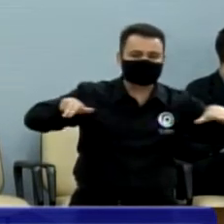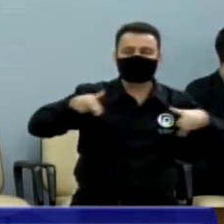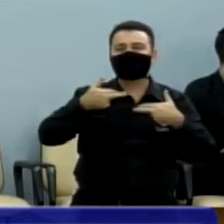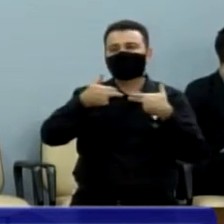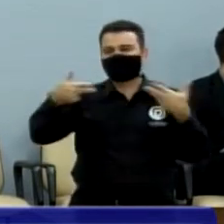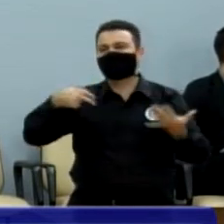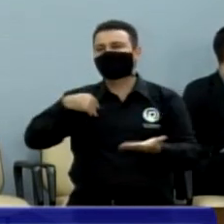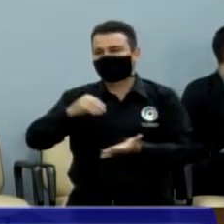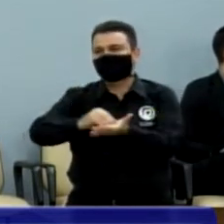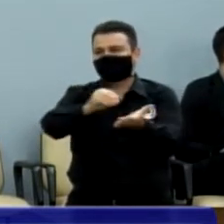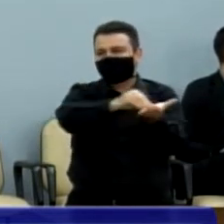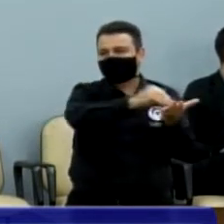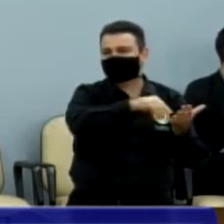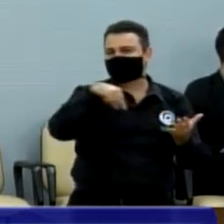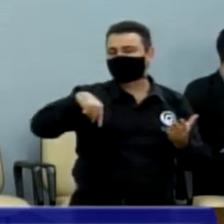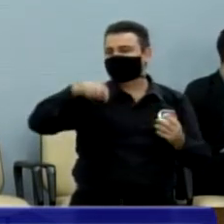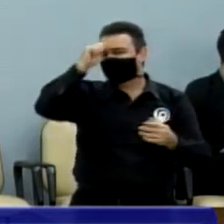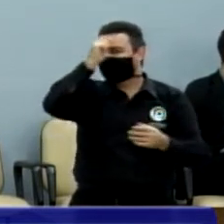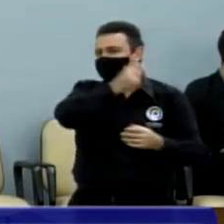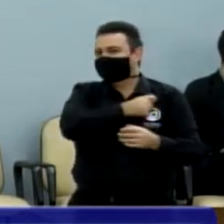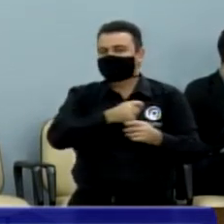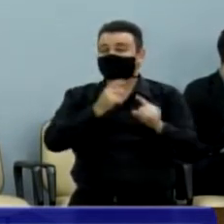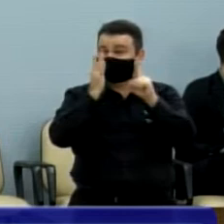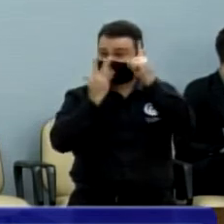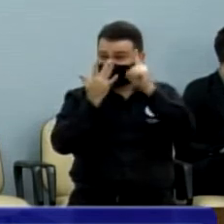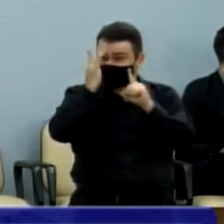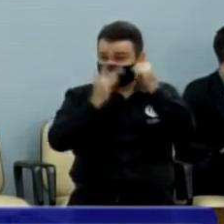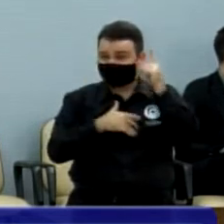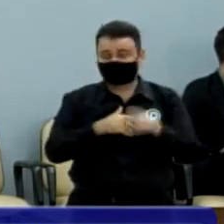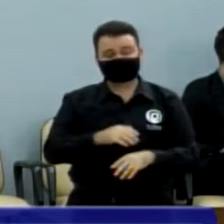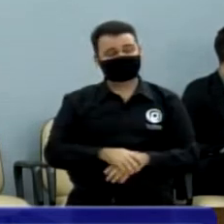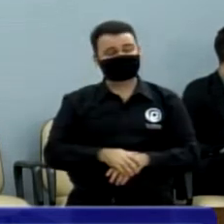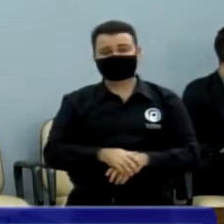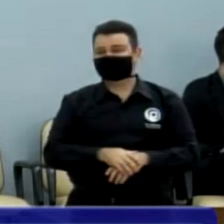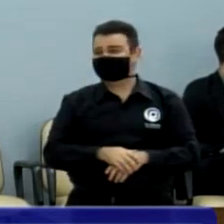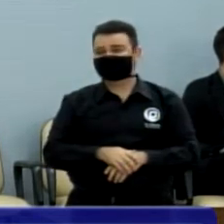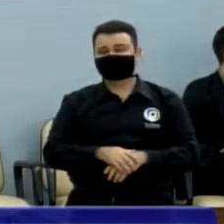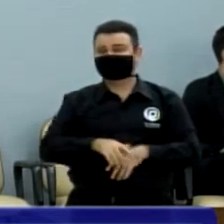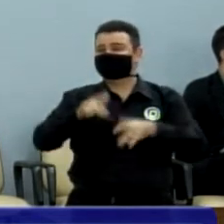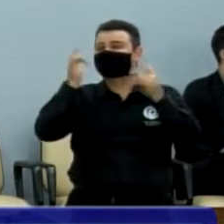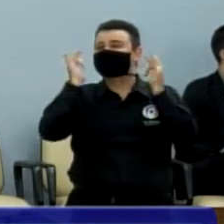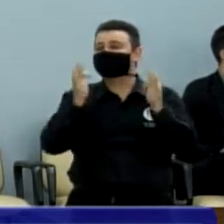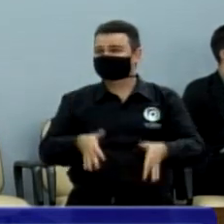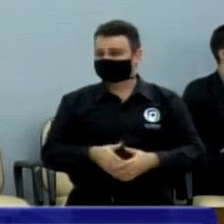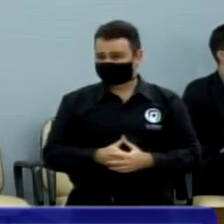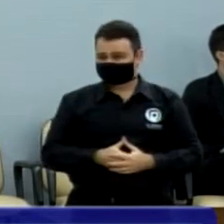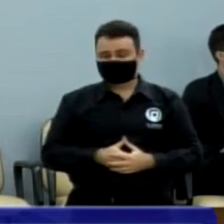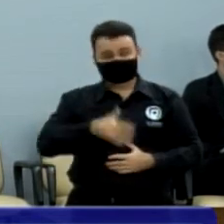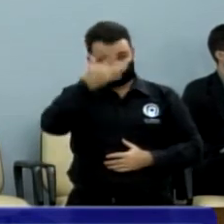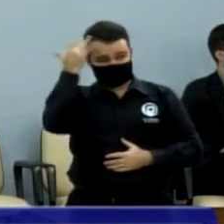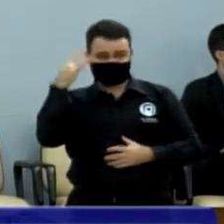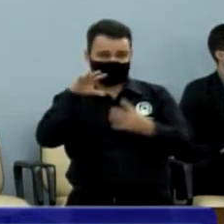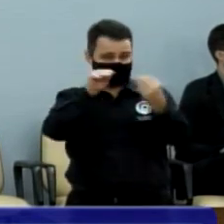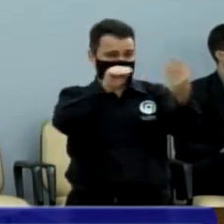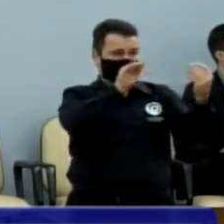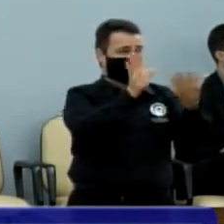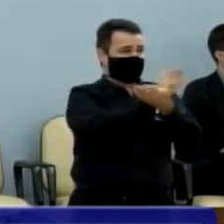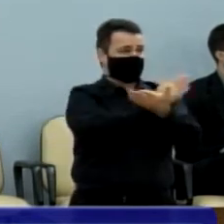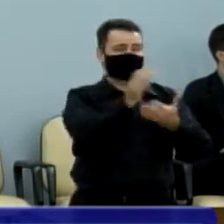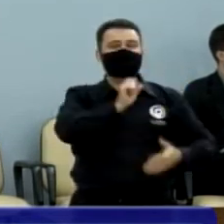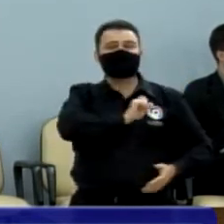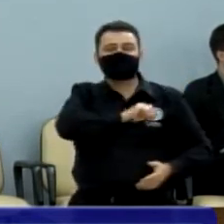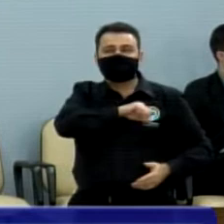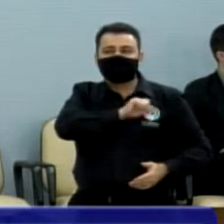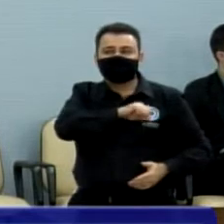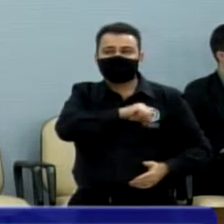E o Carnaval em Rio Preto está às mínguas. A gente vê às vezes alguns comentários, maldosos até, tem